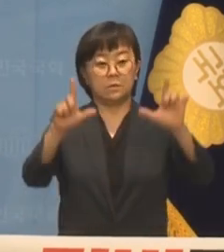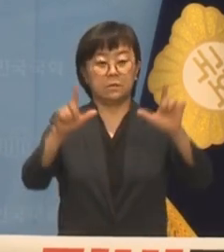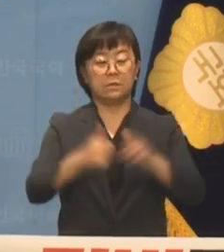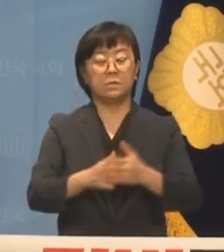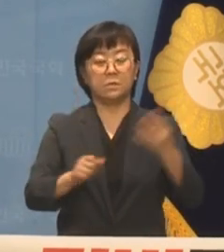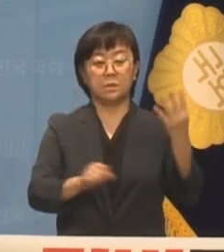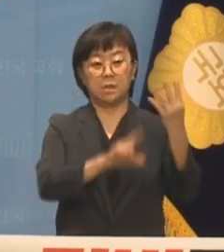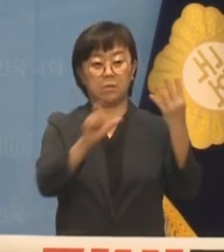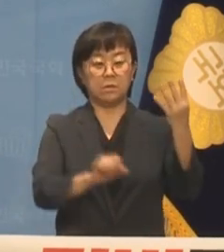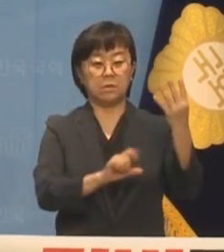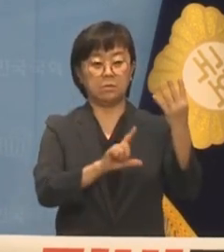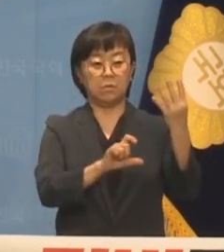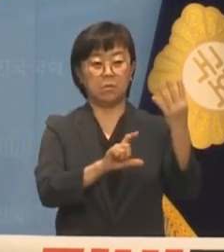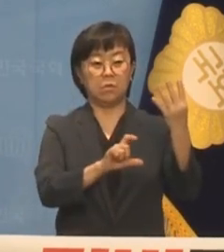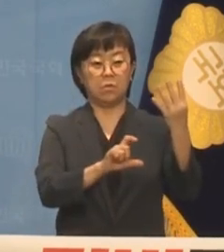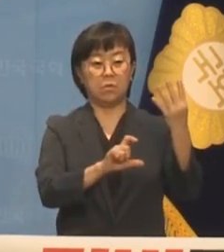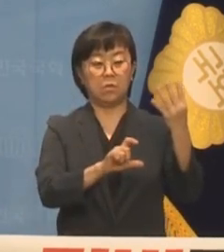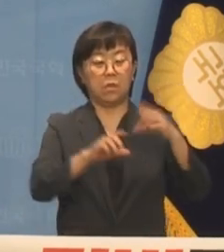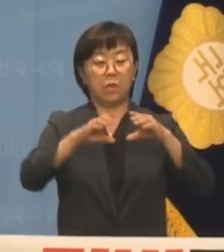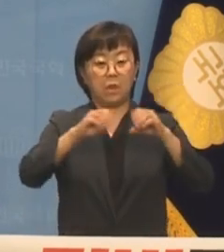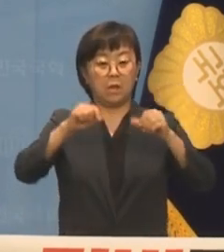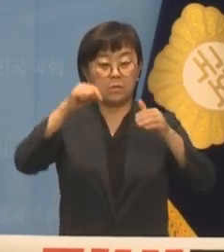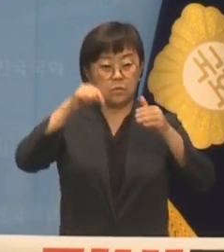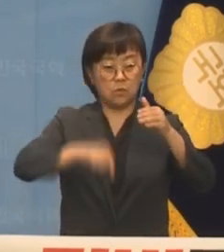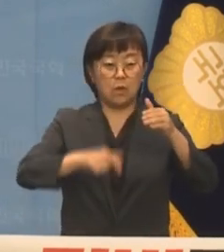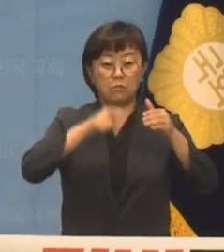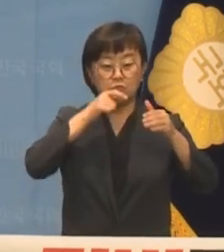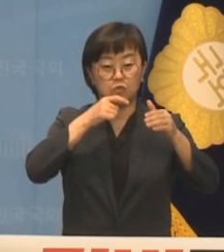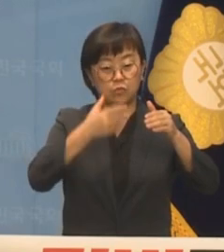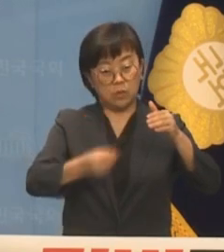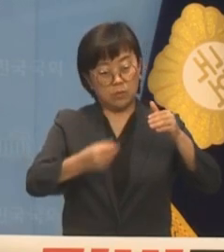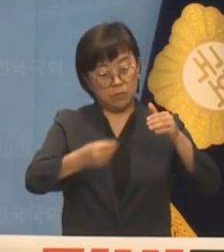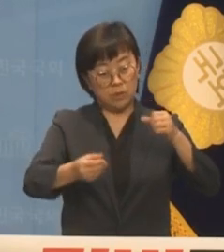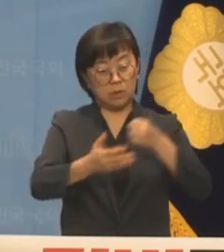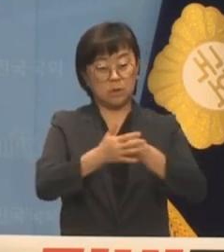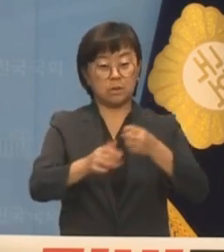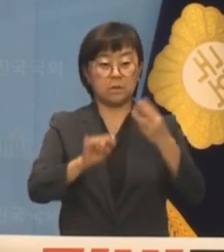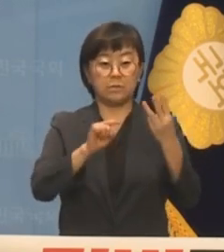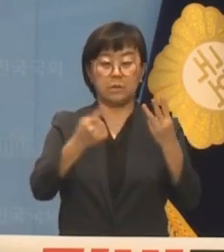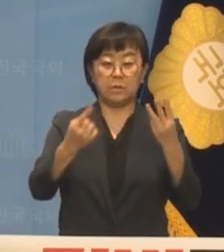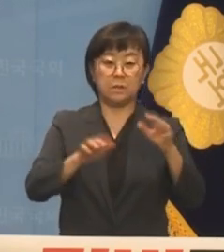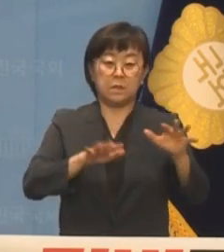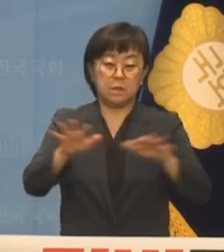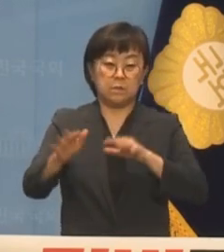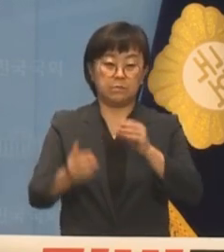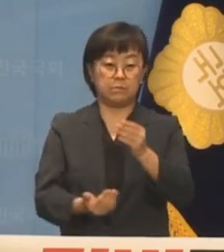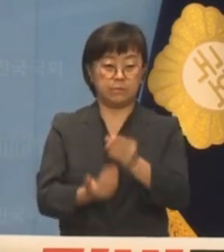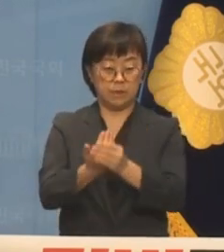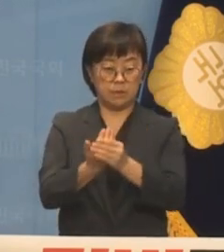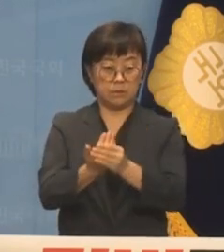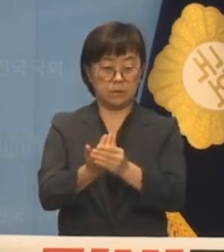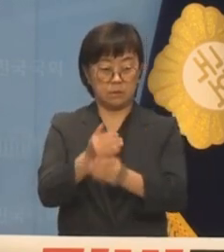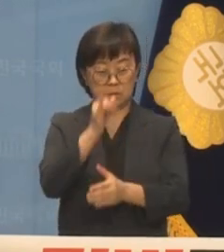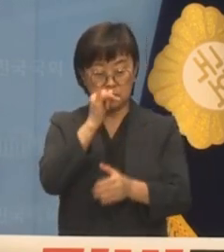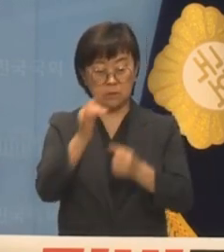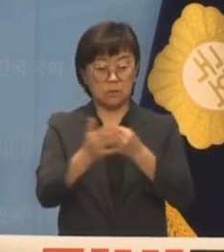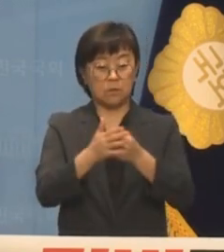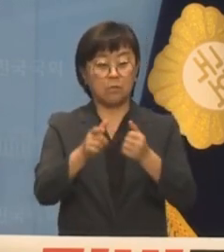4월 15일 땅속에 물을 주입하다가 규모 3.1의 지진이 발생하자